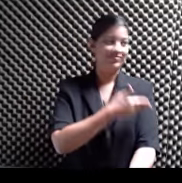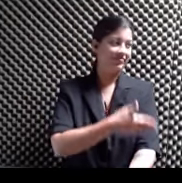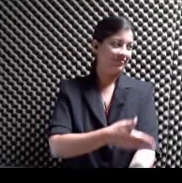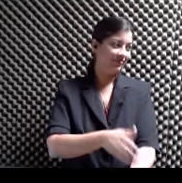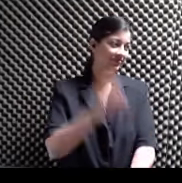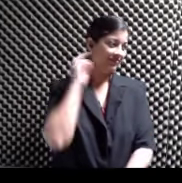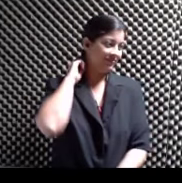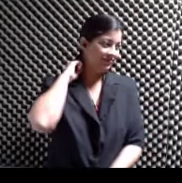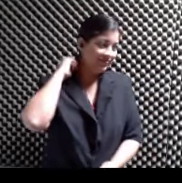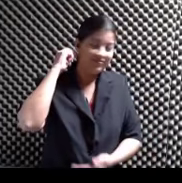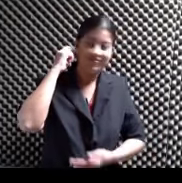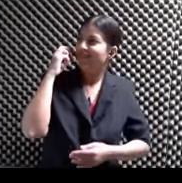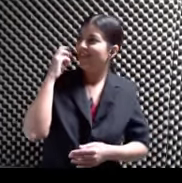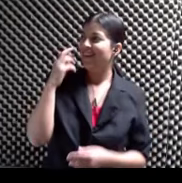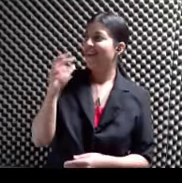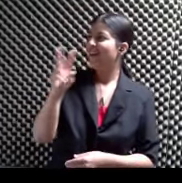Parece Verónica allí Con la Estatua de la Libertad